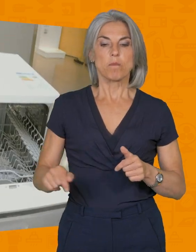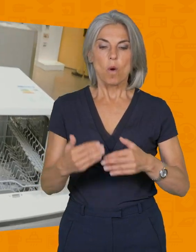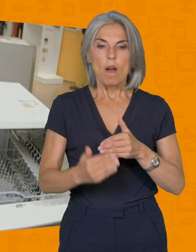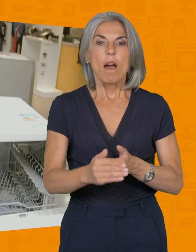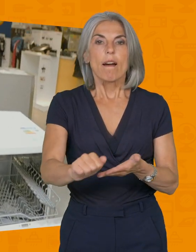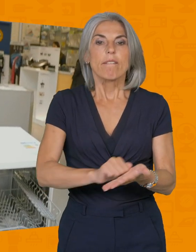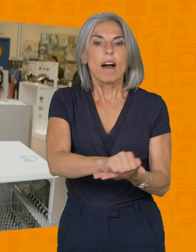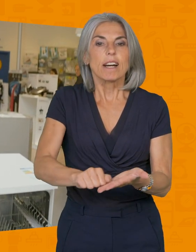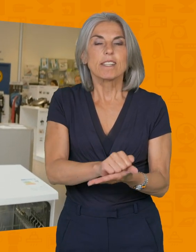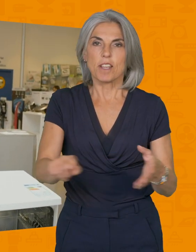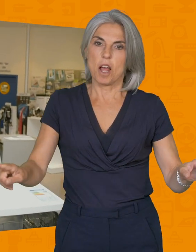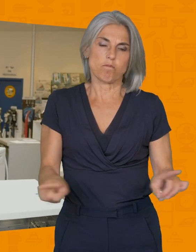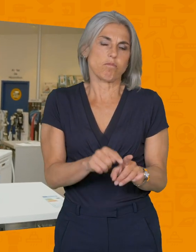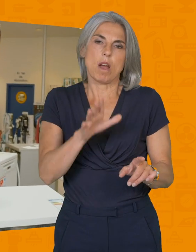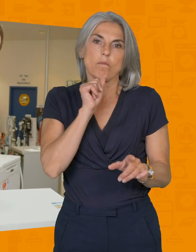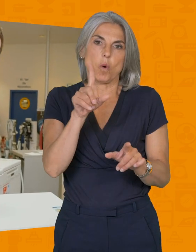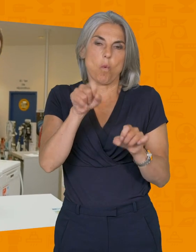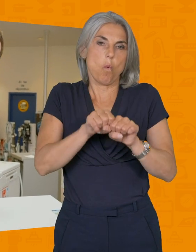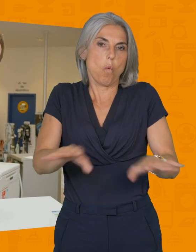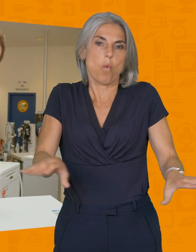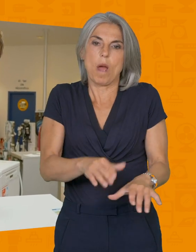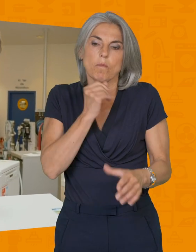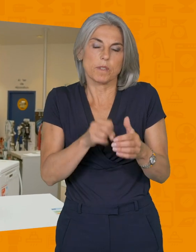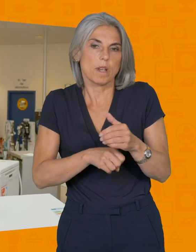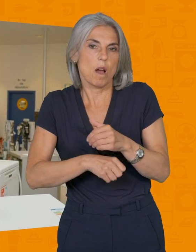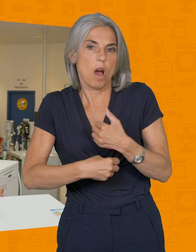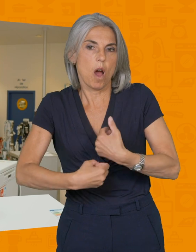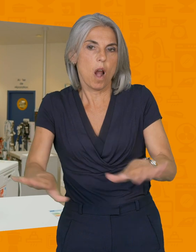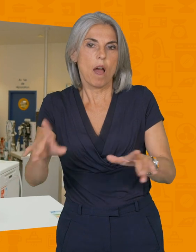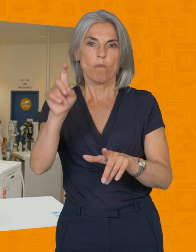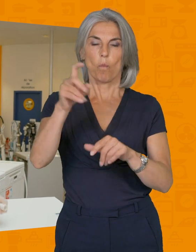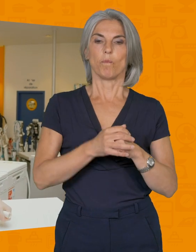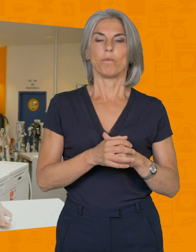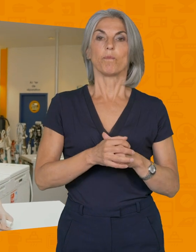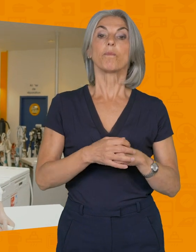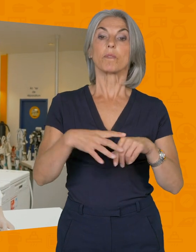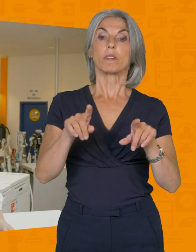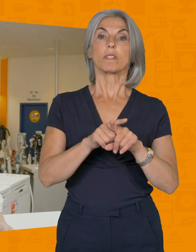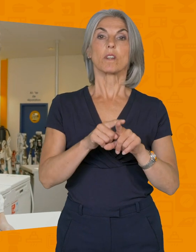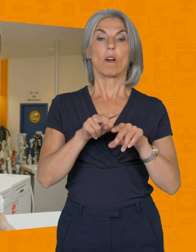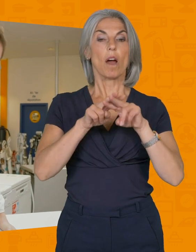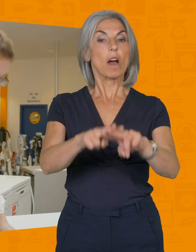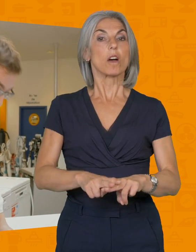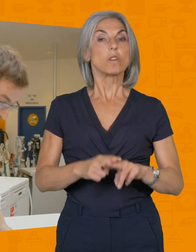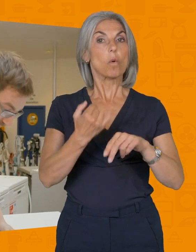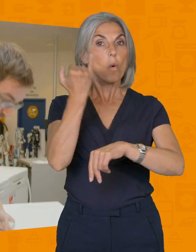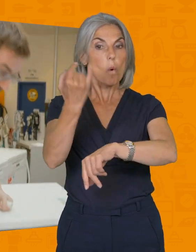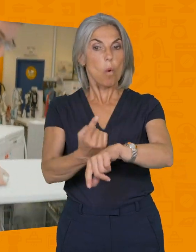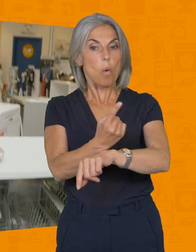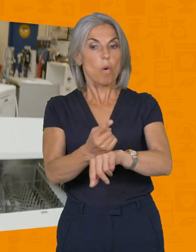lave-vaisselle, alors c'est pratiquement impossible de vider l'eau présente dans un lave-vaisselle. Donc de nouveau, si vous le stockez pendant un long moment, n'oubliez jamais de le laisser